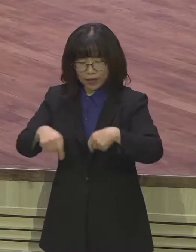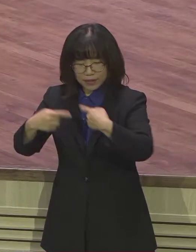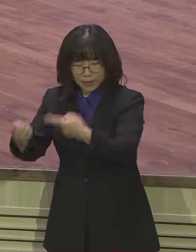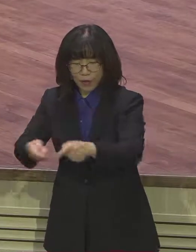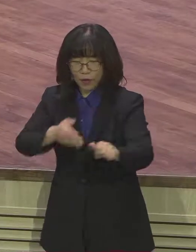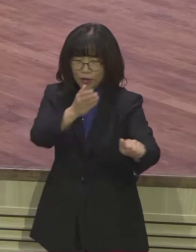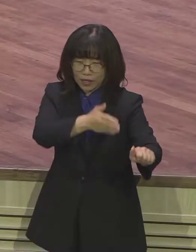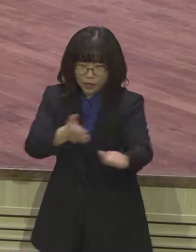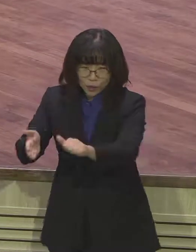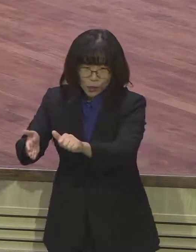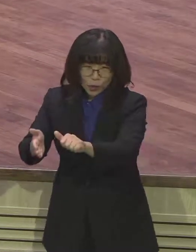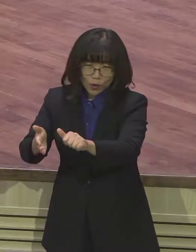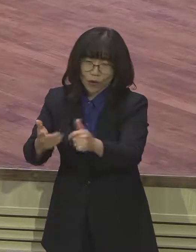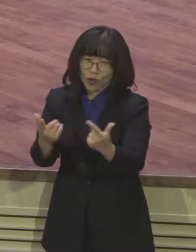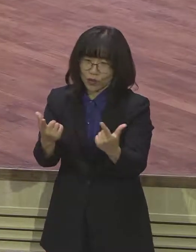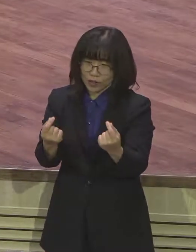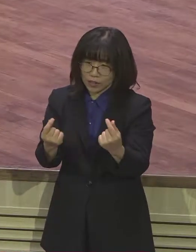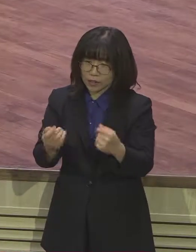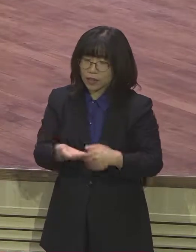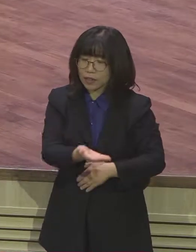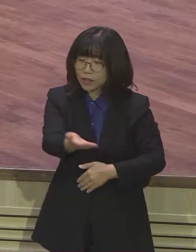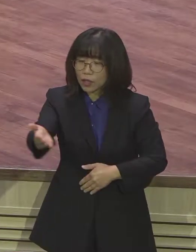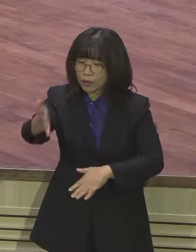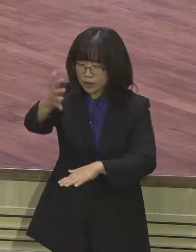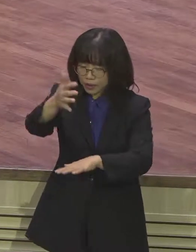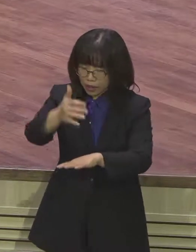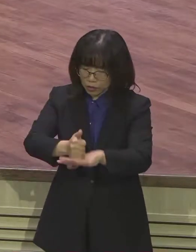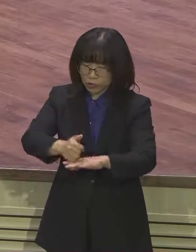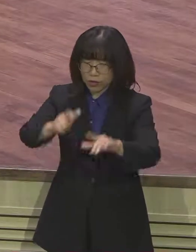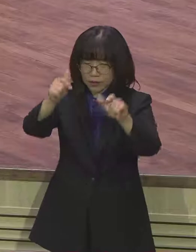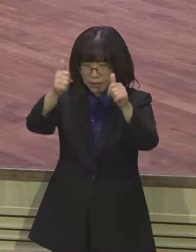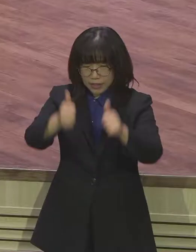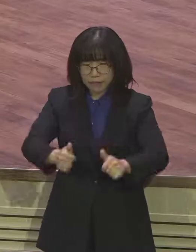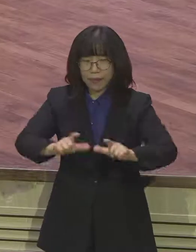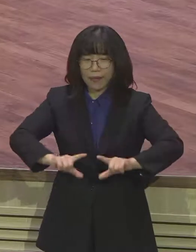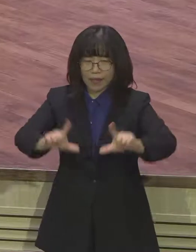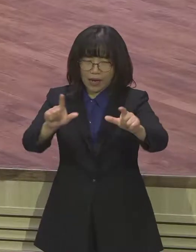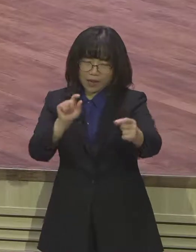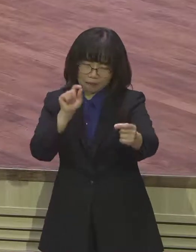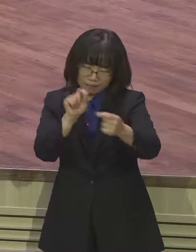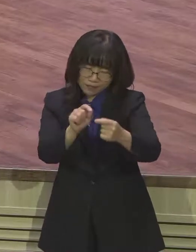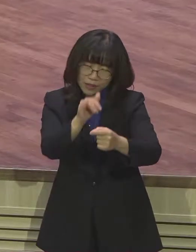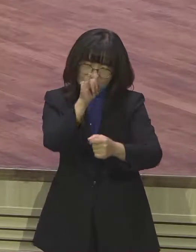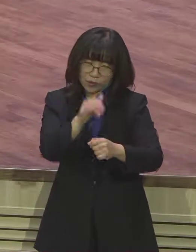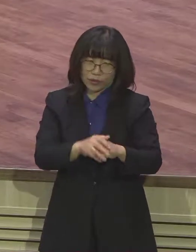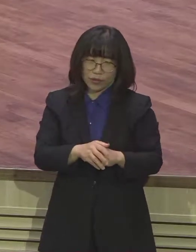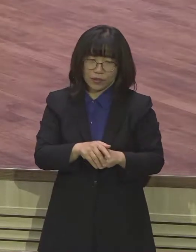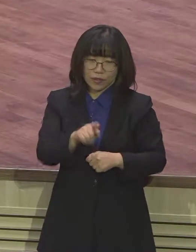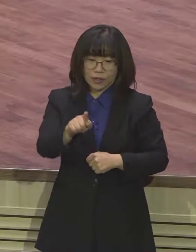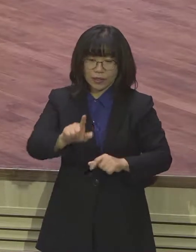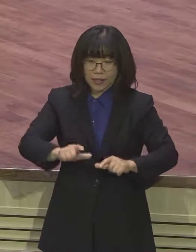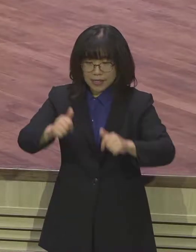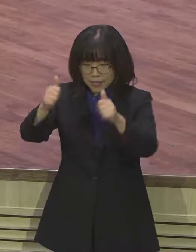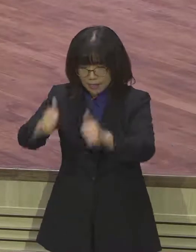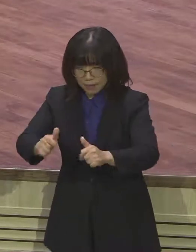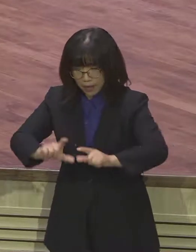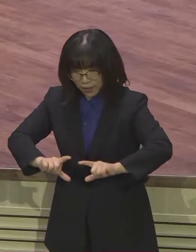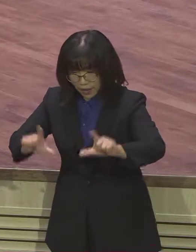앞에 서는 심판의 날이 반드시 있습니다 그날이 우리에게는 바로 최고의 자랑의 날이오 영광의 날이오